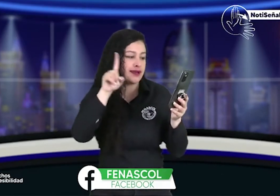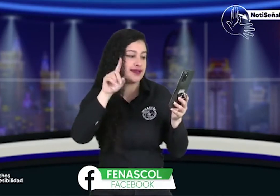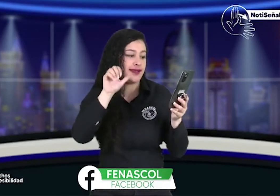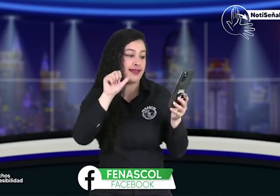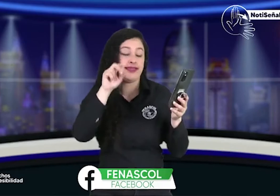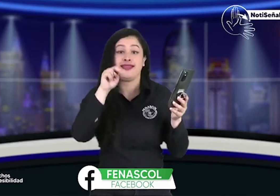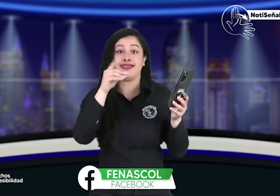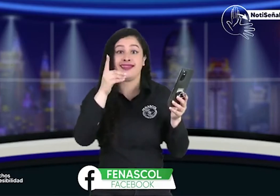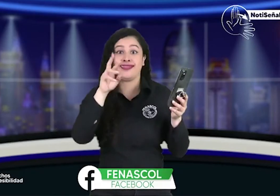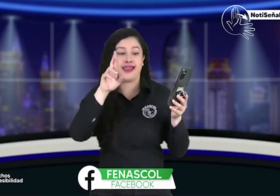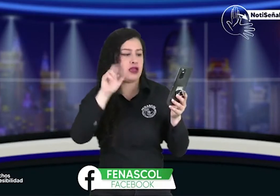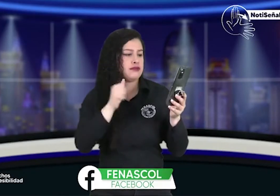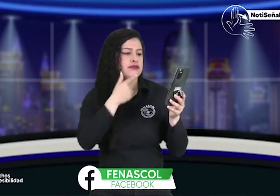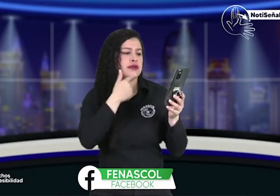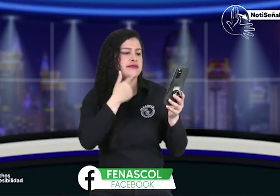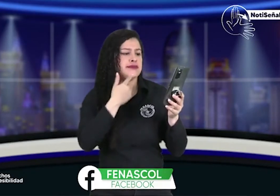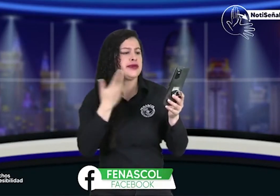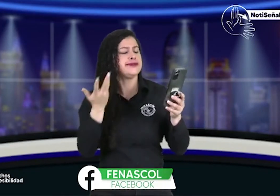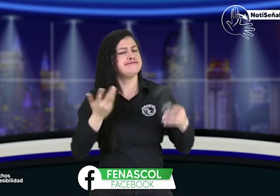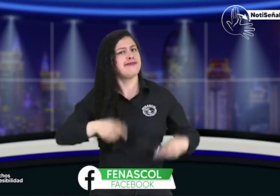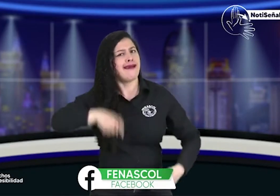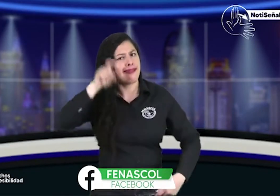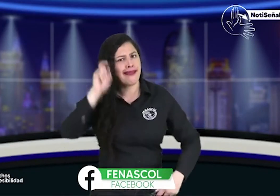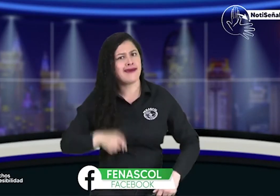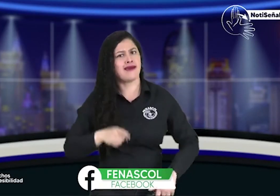mujer de nombre Sandra nos dice